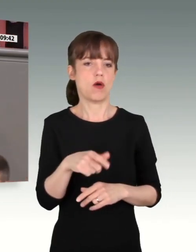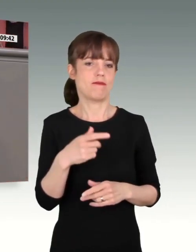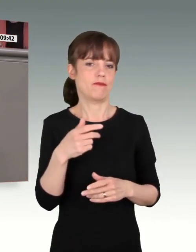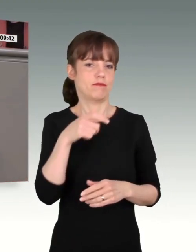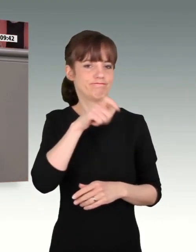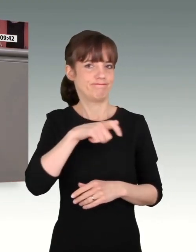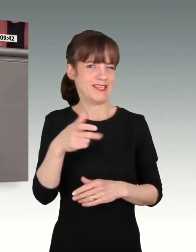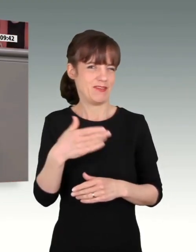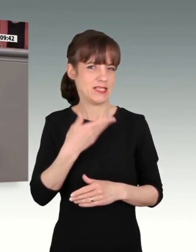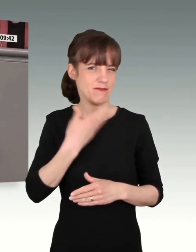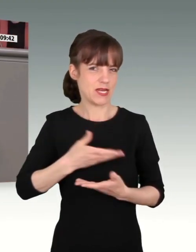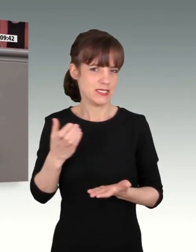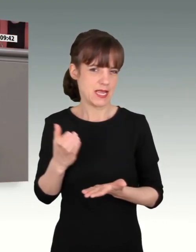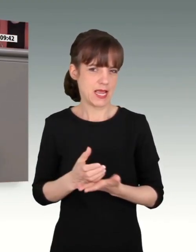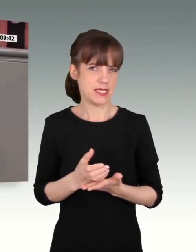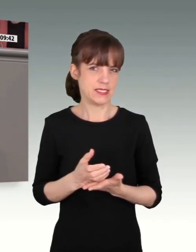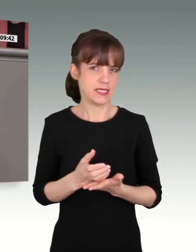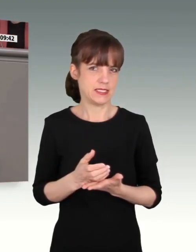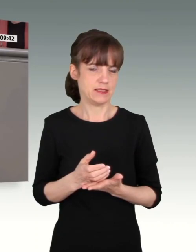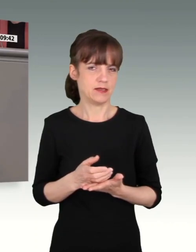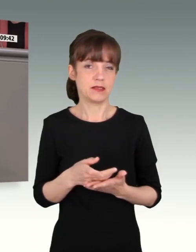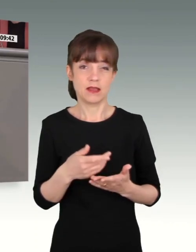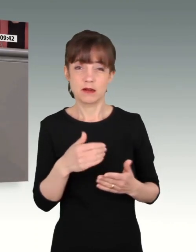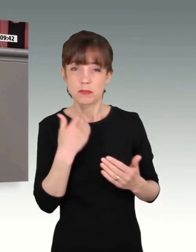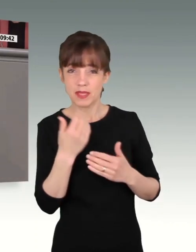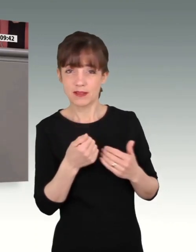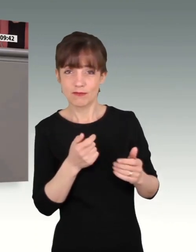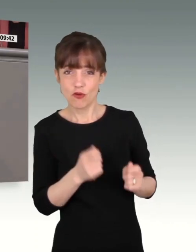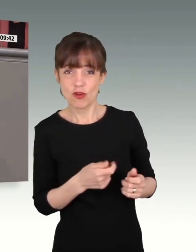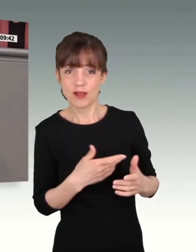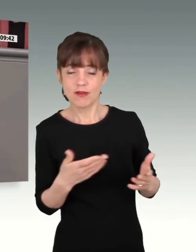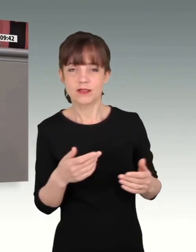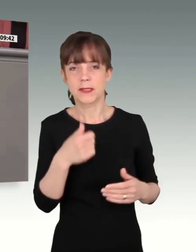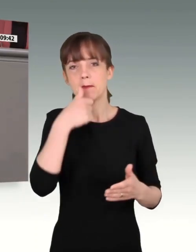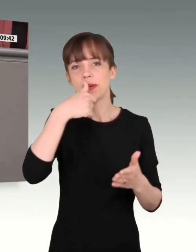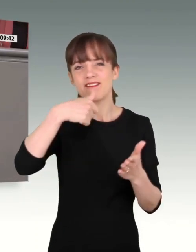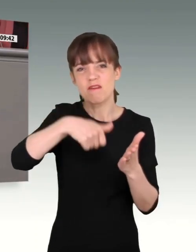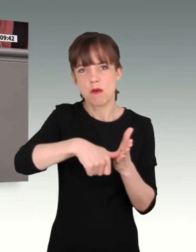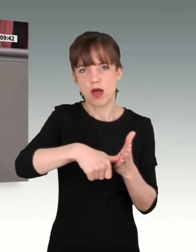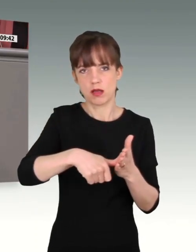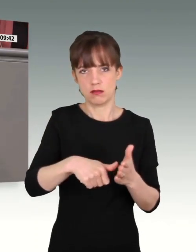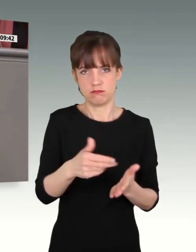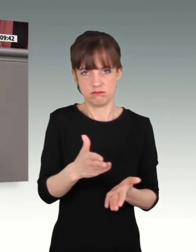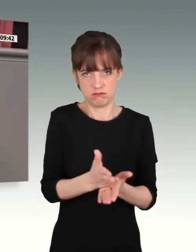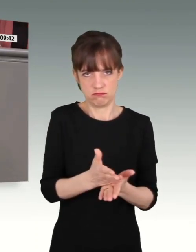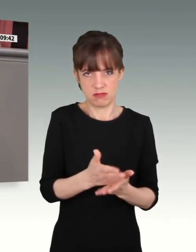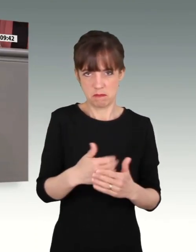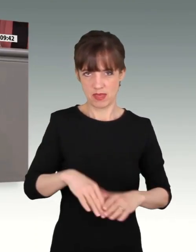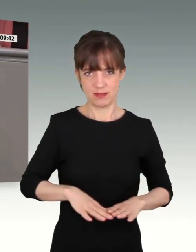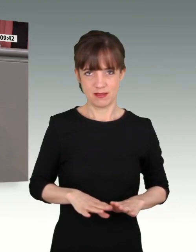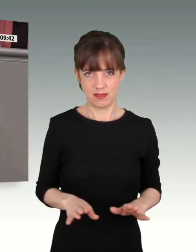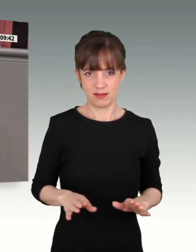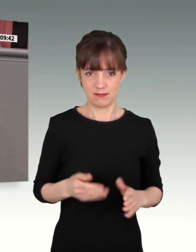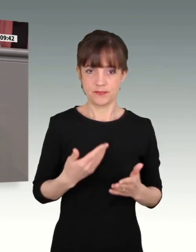wird im Wehrbericht was vorgeschlagen, Frau Dr. Högl? Eine Briefmarke. Mehr nicht. Das wäre